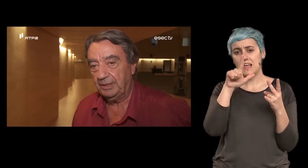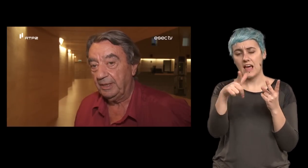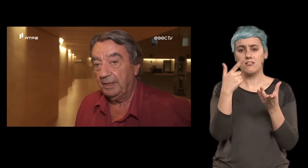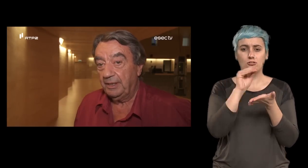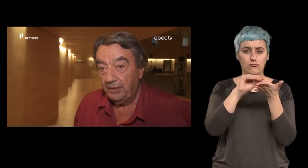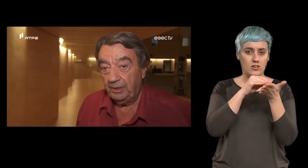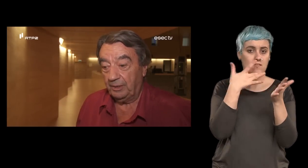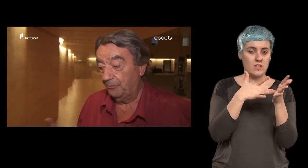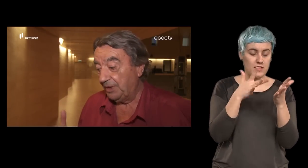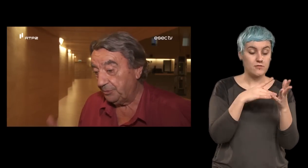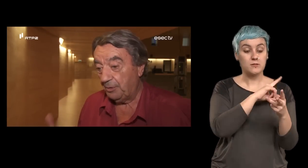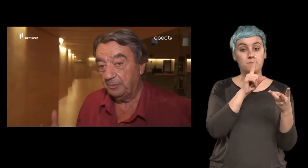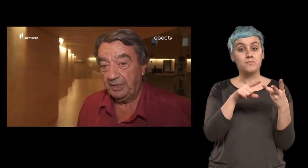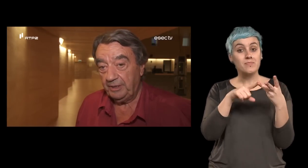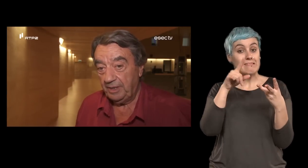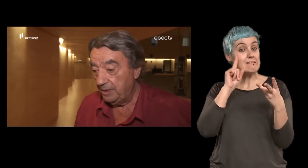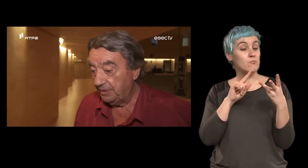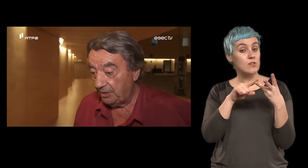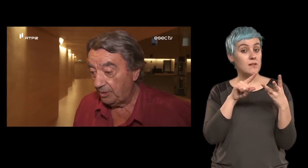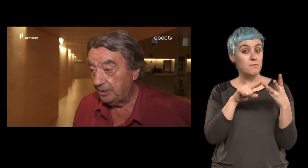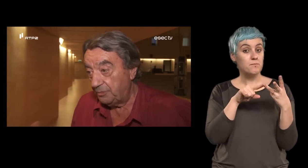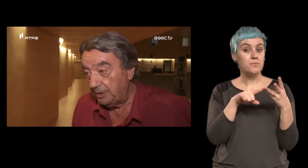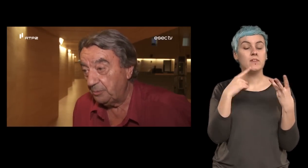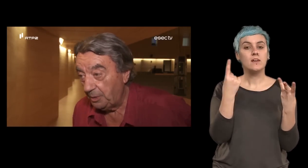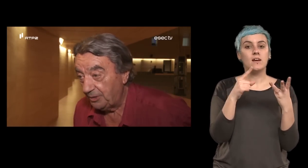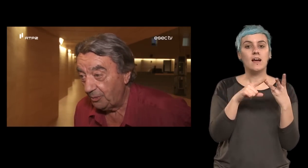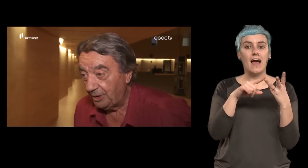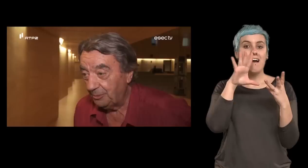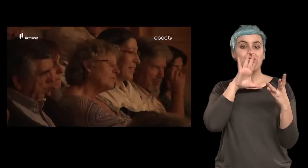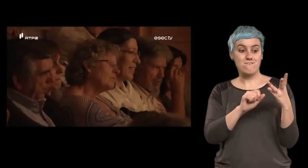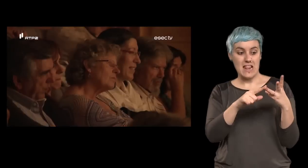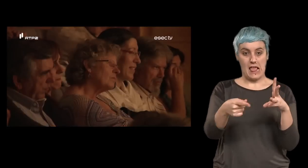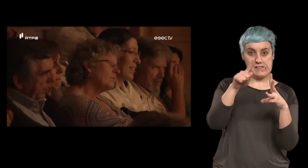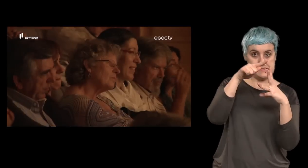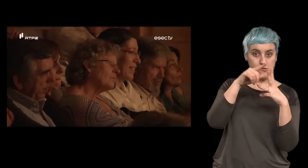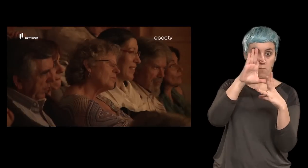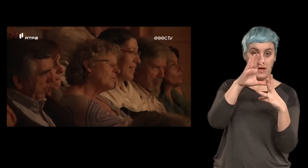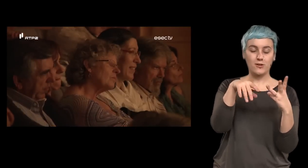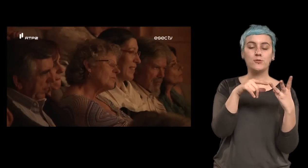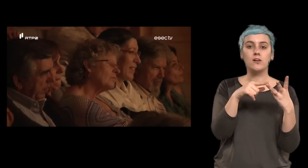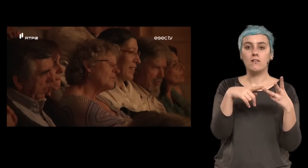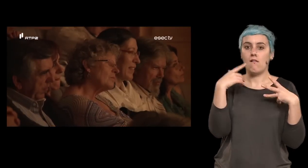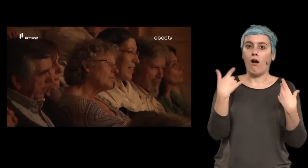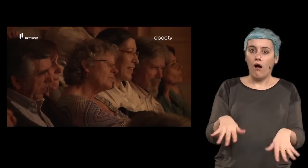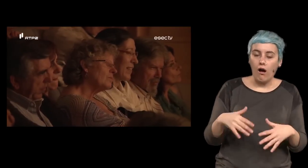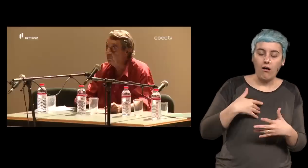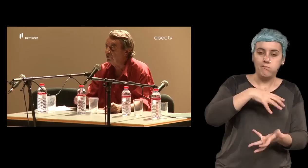e a Sra. Mariana a Eva Delgado a filha do Humberto Delgado ou seja foi realmente um escândalo tive